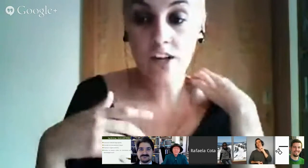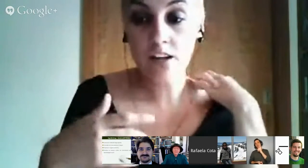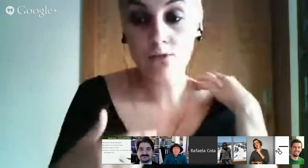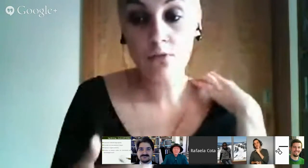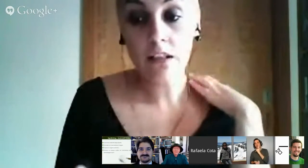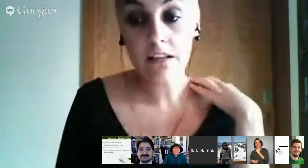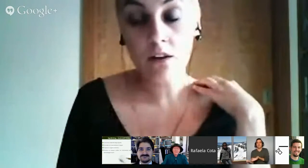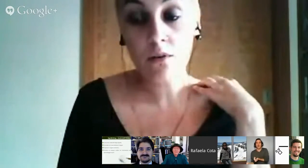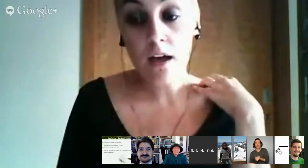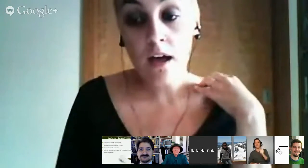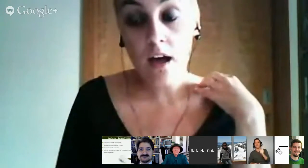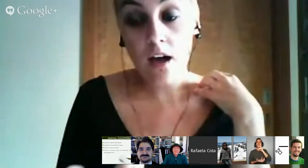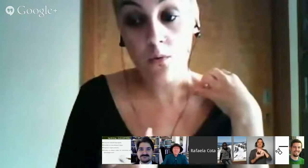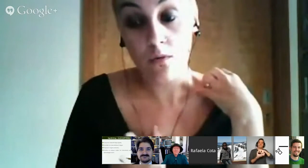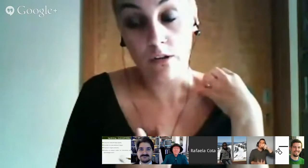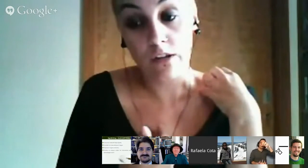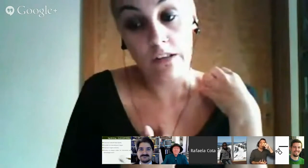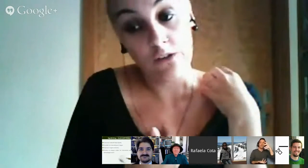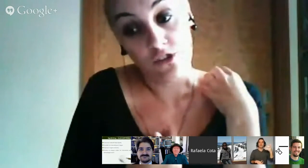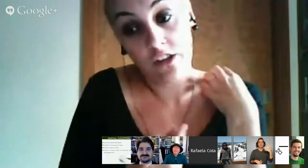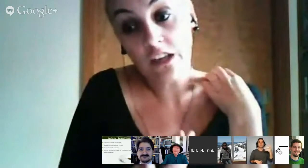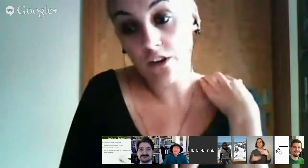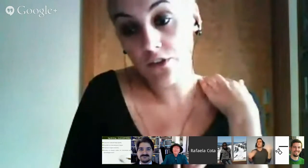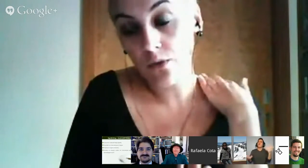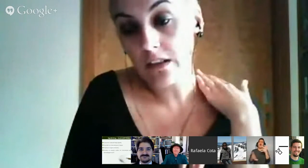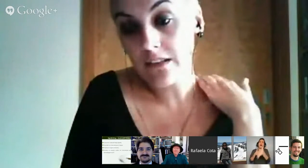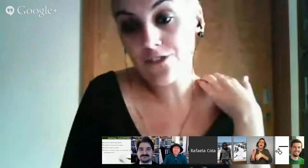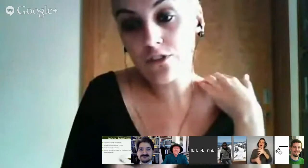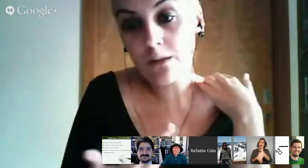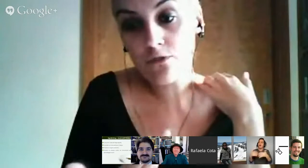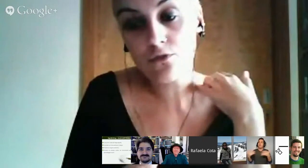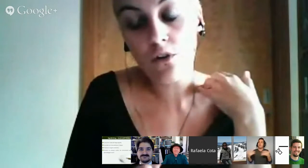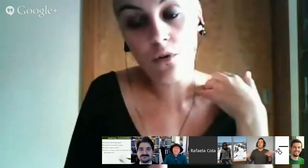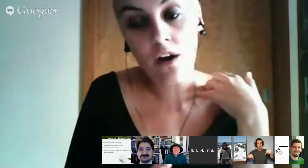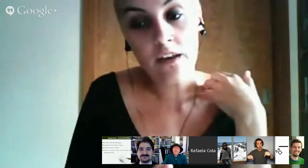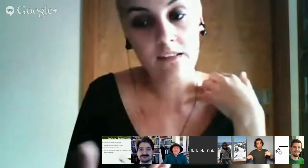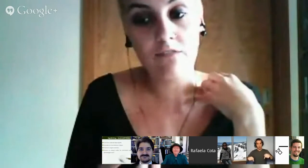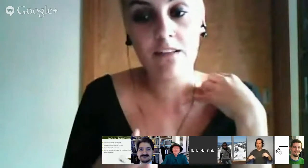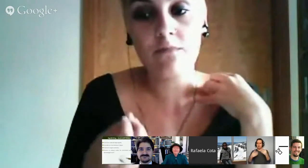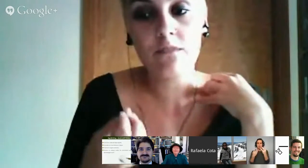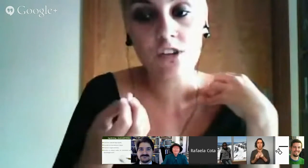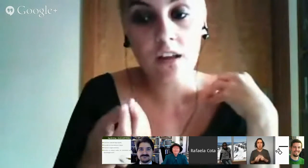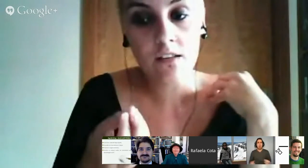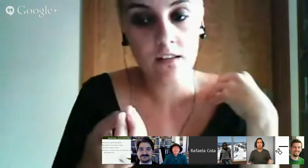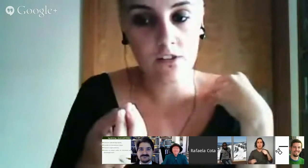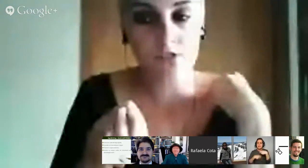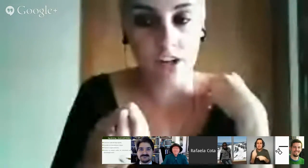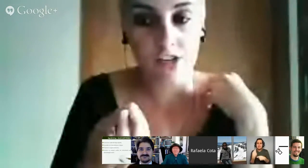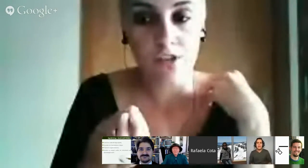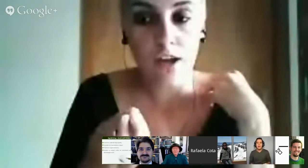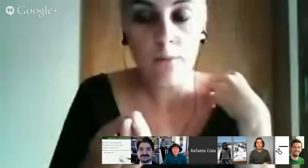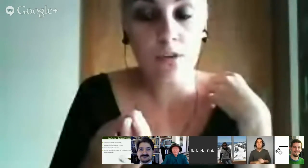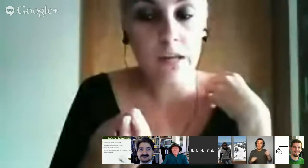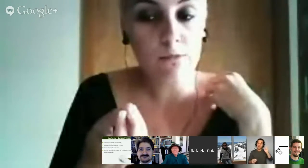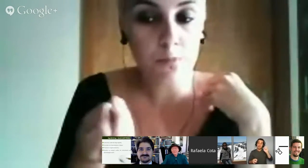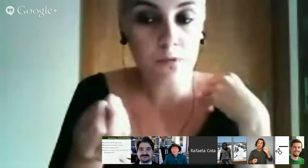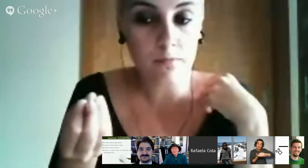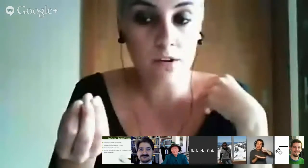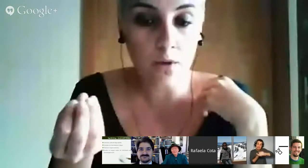gestos é que eles utilizam, hoje em dia já não são utilizados, não temos onde recorrer e se tivéssemos a escrita desse gesto, poderíamos perceber